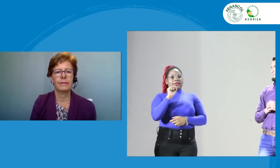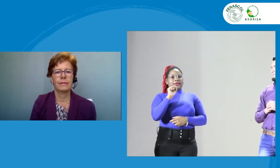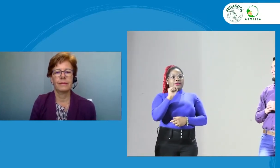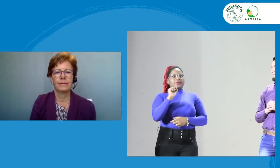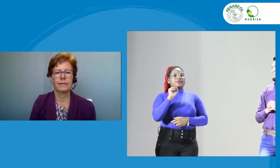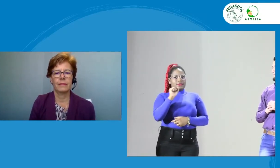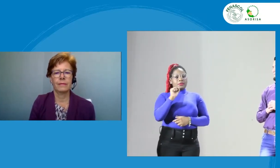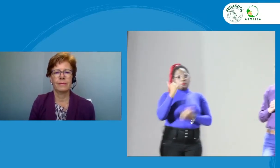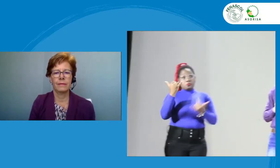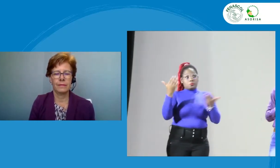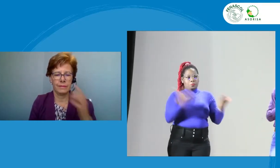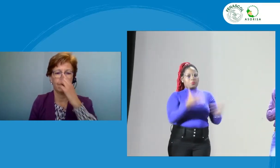al Centro de la Nueva.